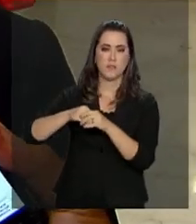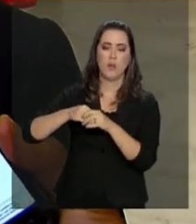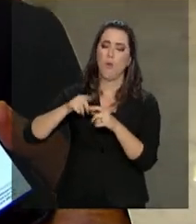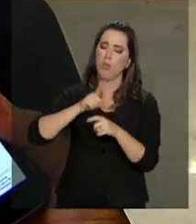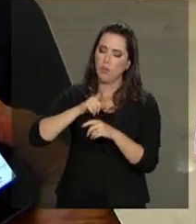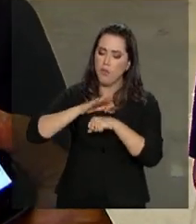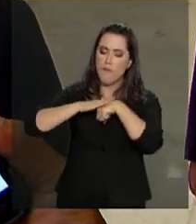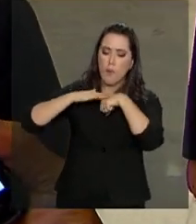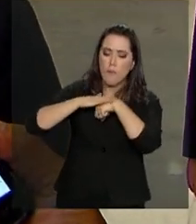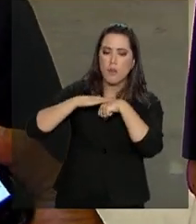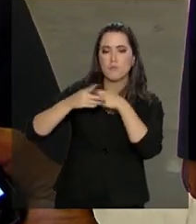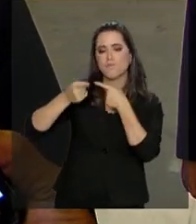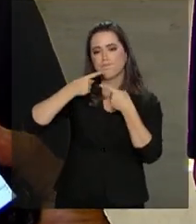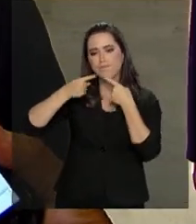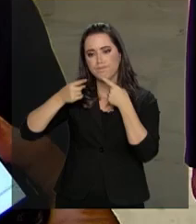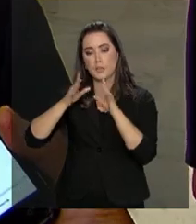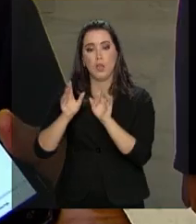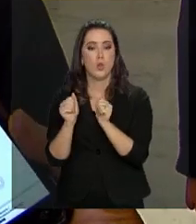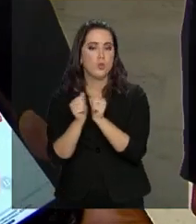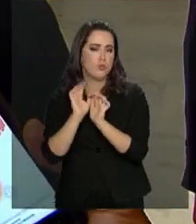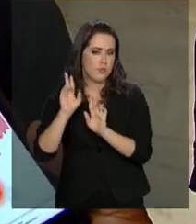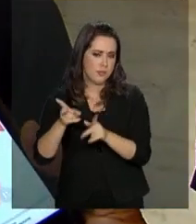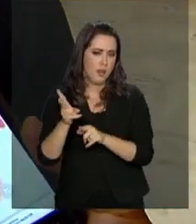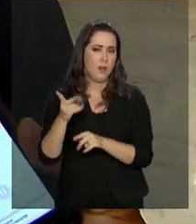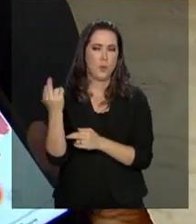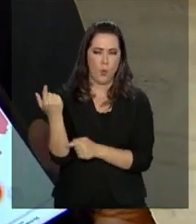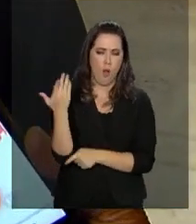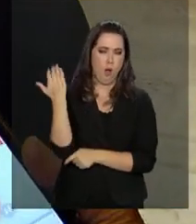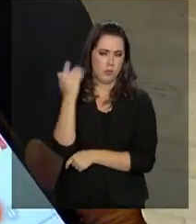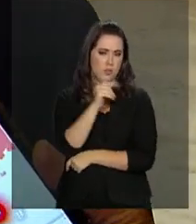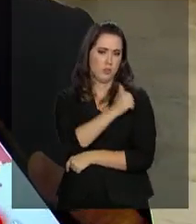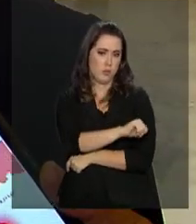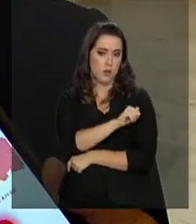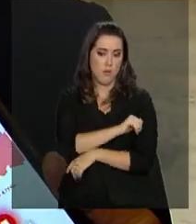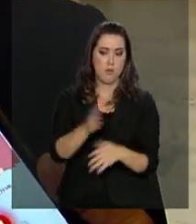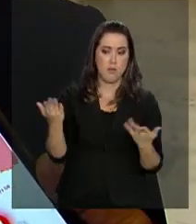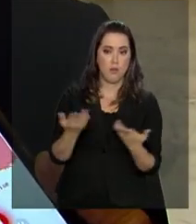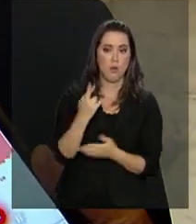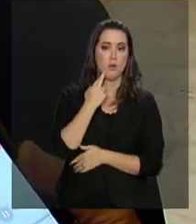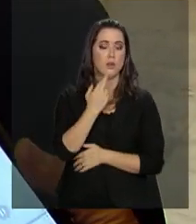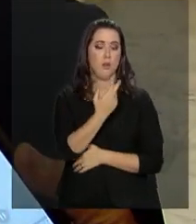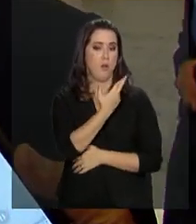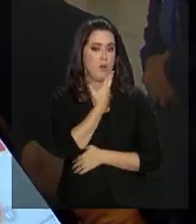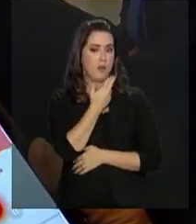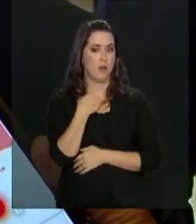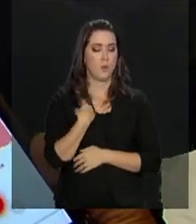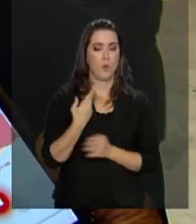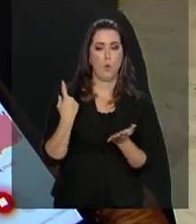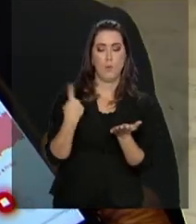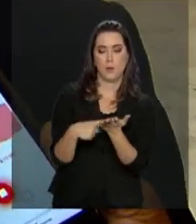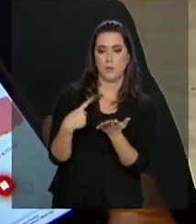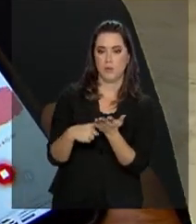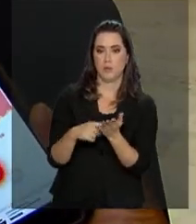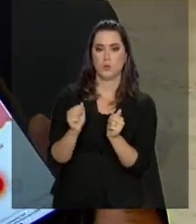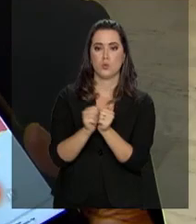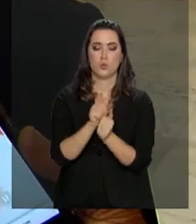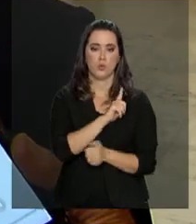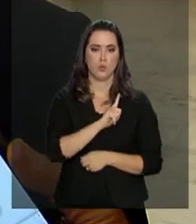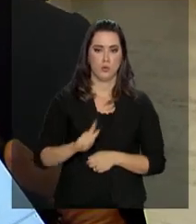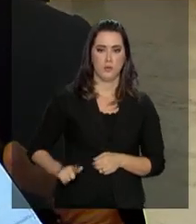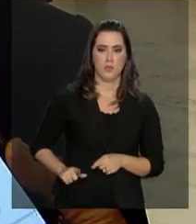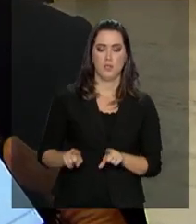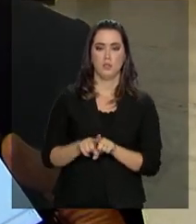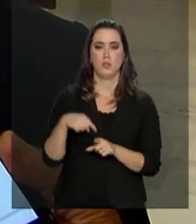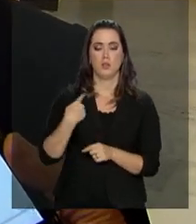digamos assim, como eu costumo fazer. Fiz assim parcialmente no Rio de Janeiro e fiz agora em Roraima, quando combinei com a governadora, que nós